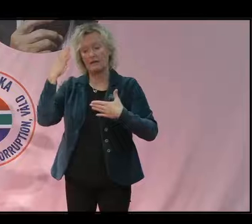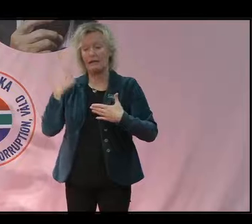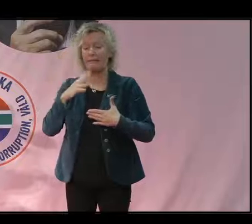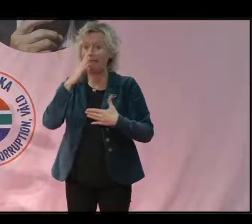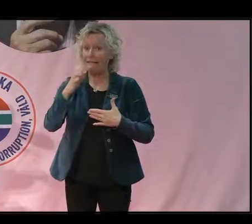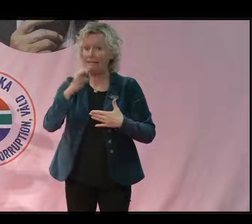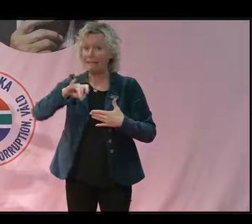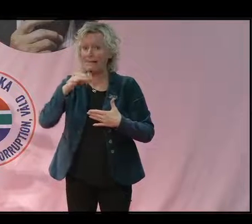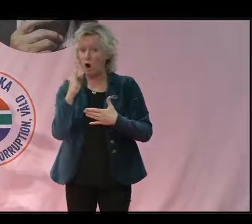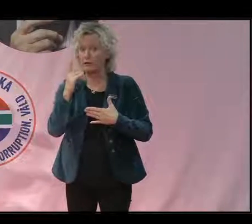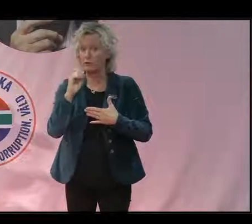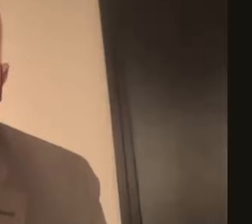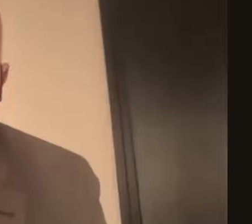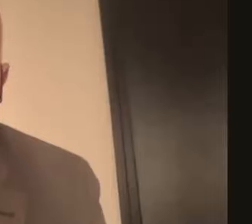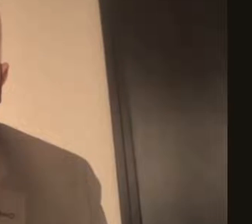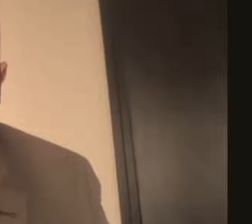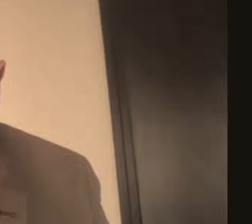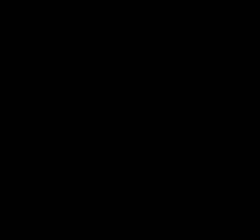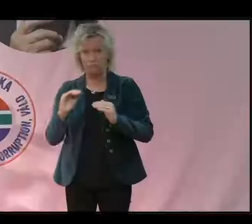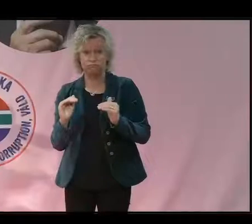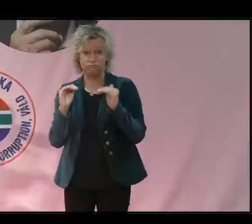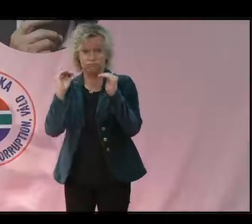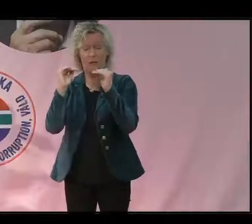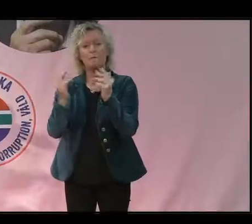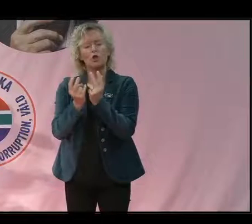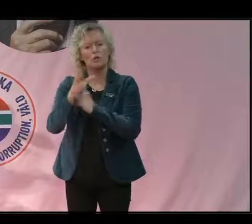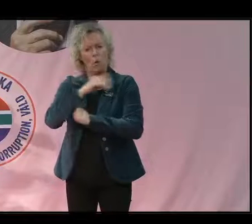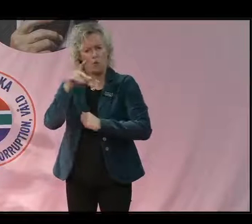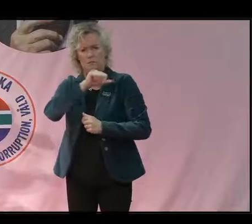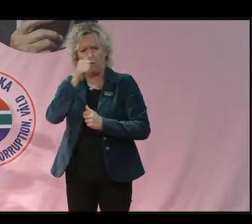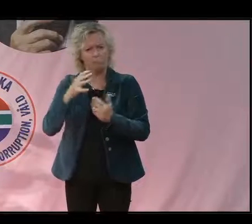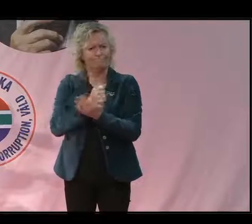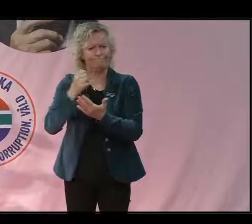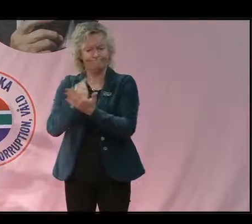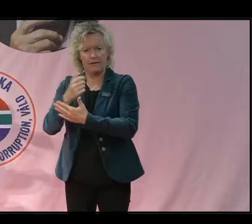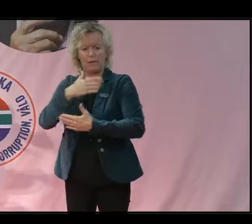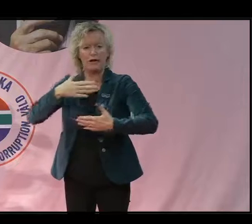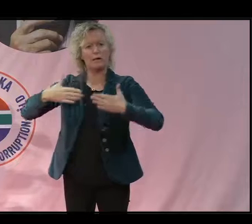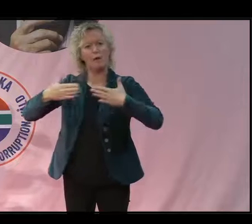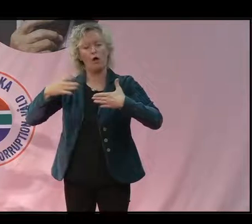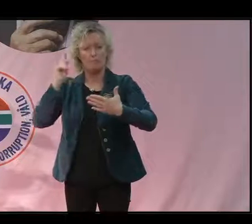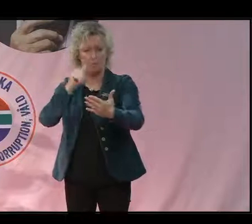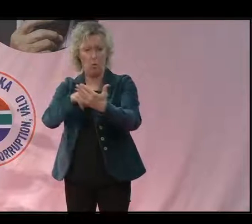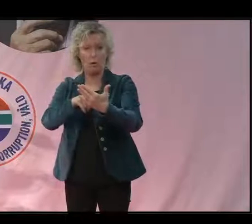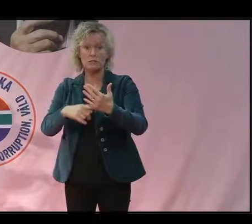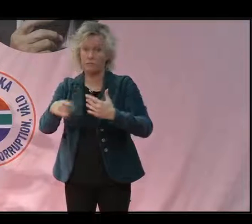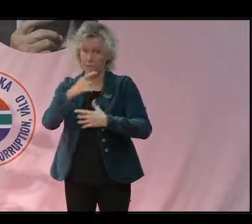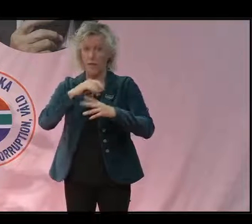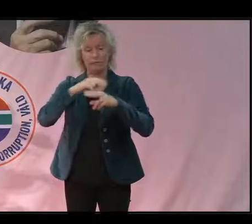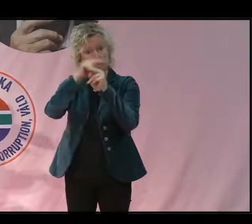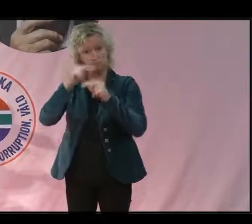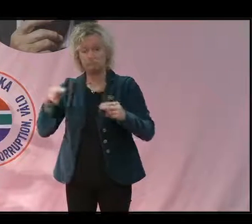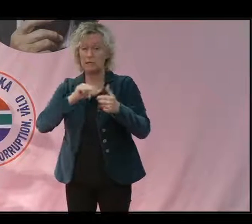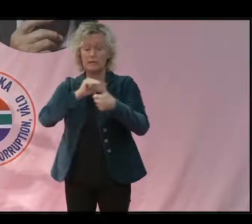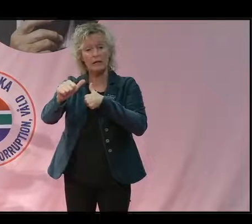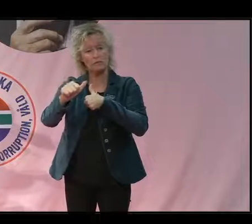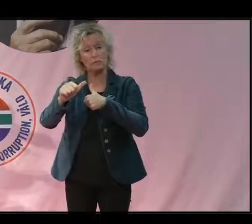miljarder ton koldioxid, vilket skulle göra det väldigt mycket svårare att nå de klimatmål vi har enats om globalt. Om att minst hålla globala